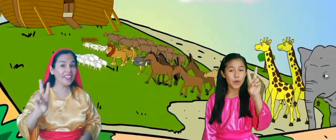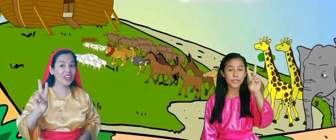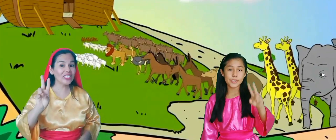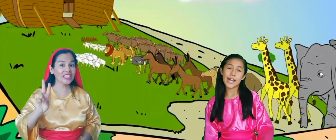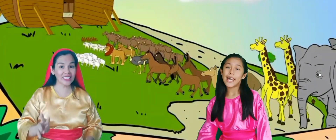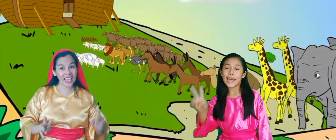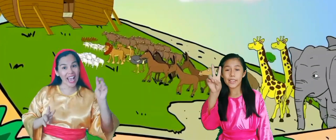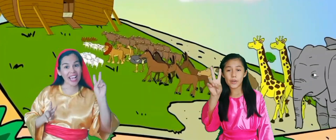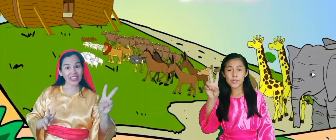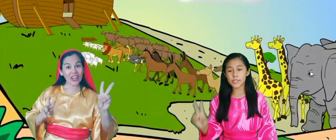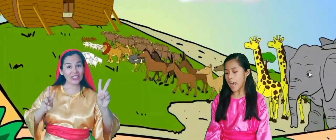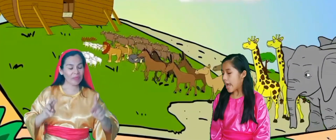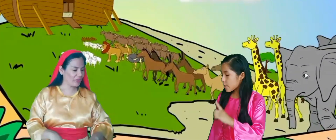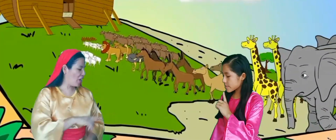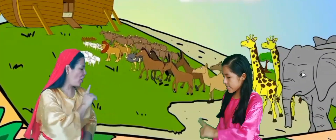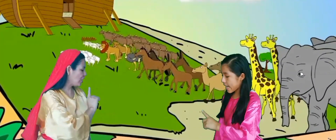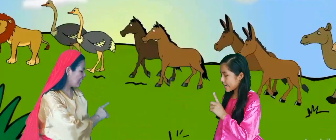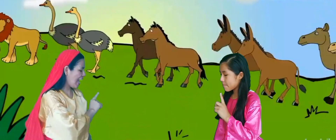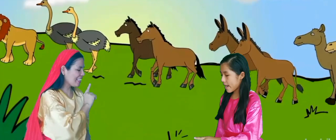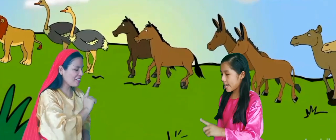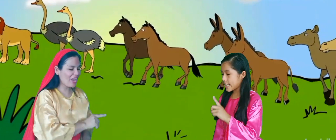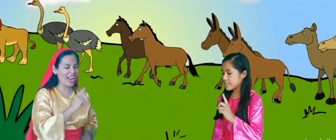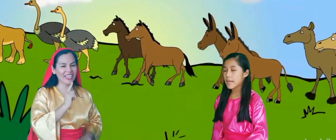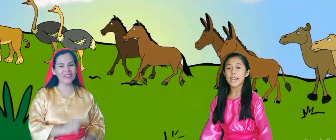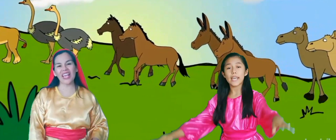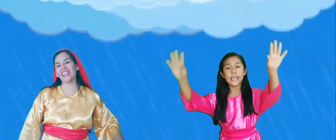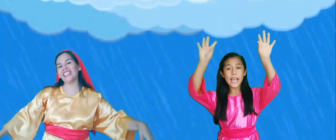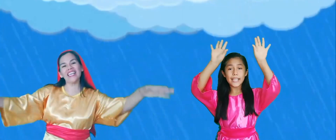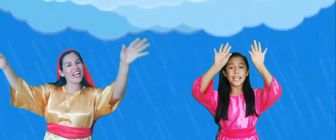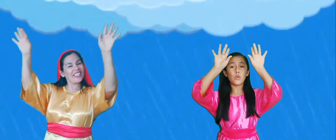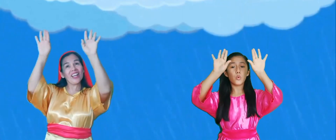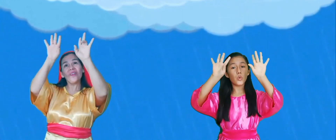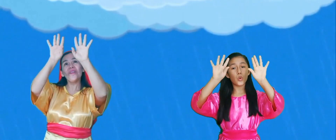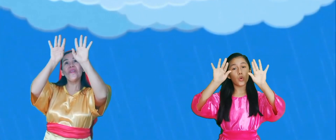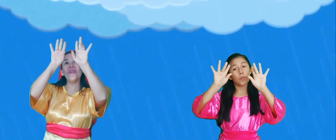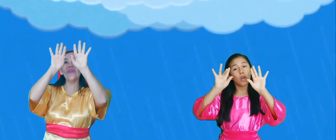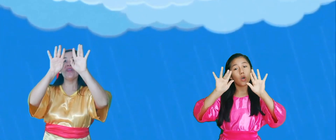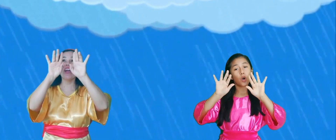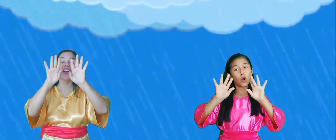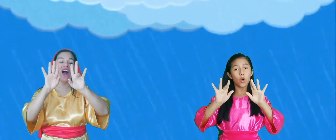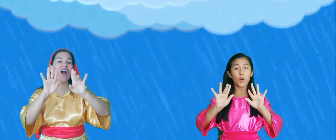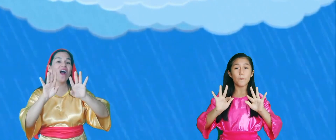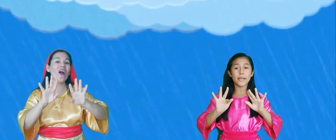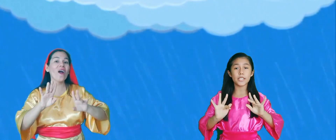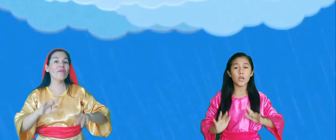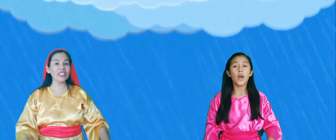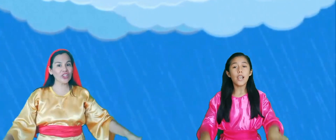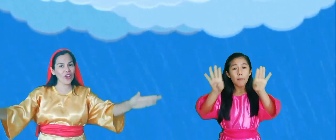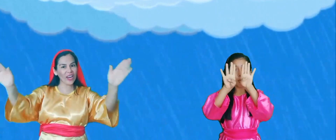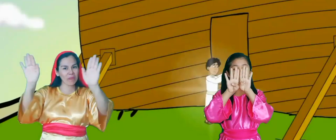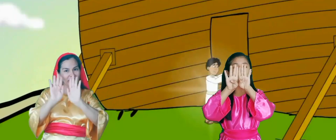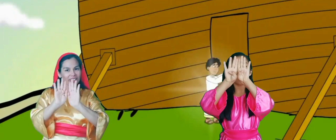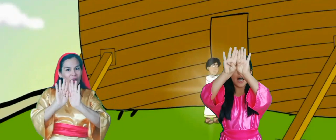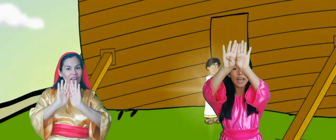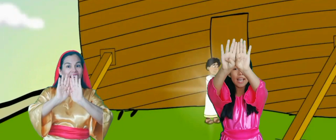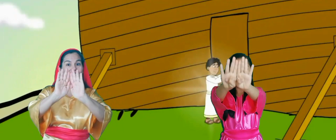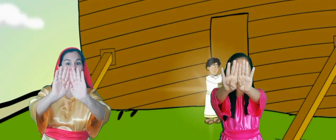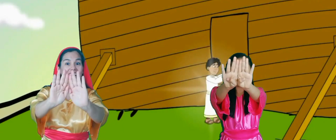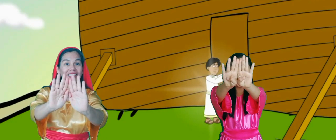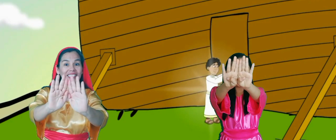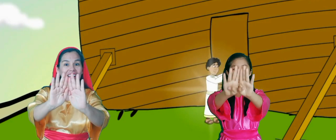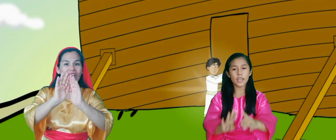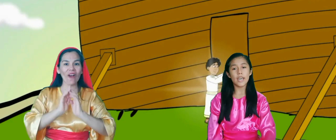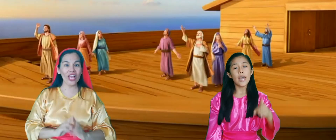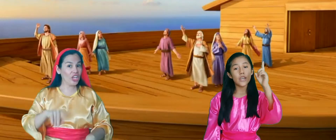De dos en dos los animales vienen y el diluvio comenzó y la puerta a un